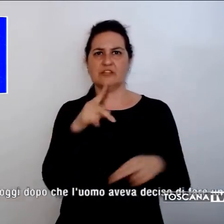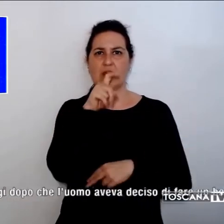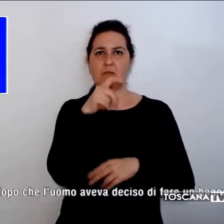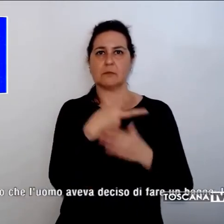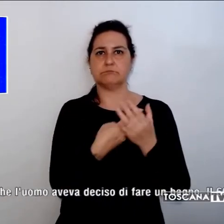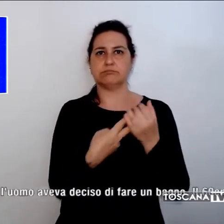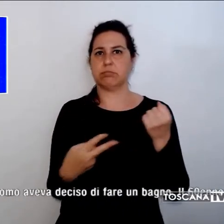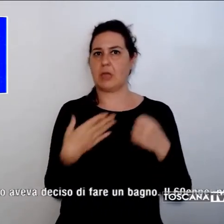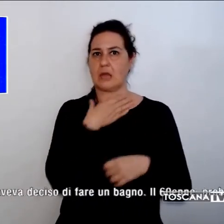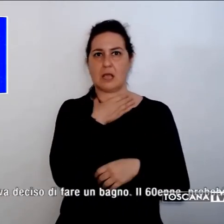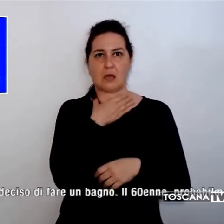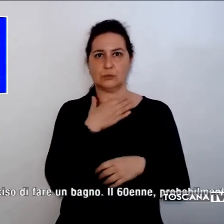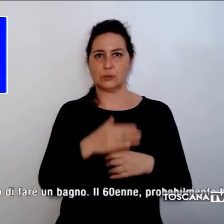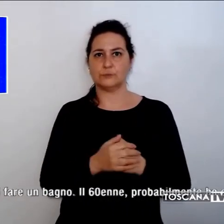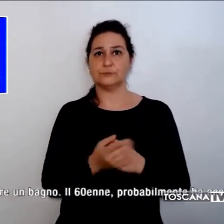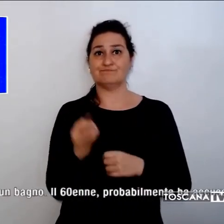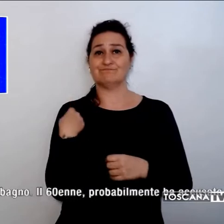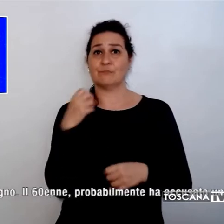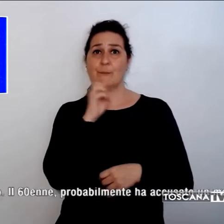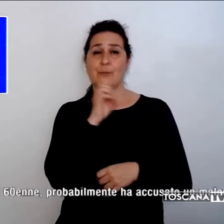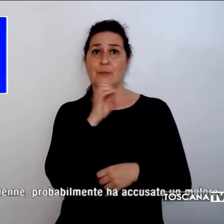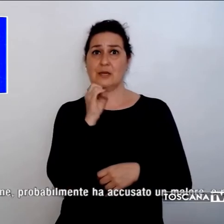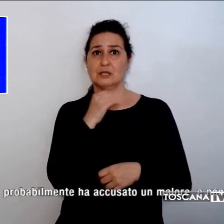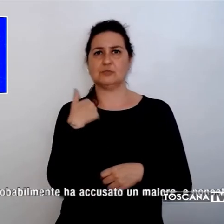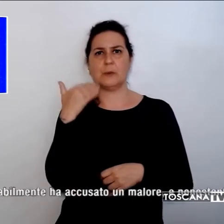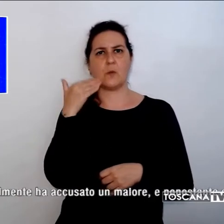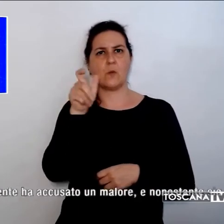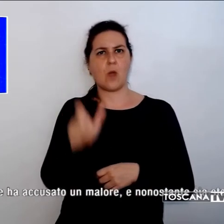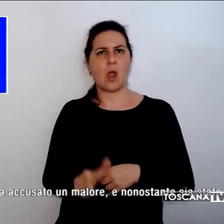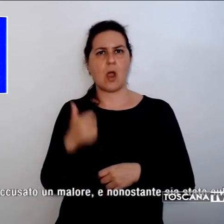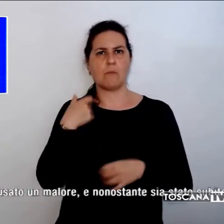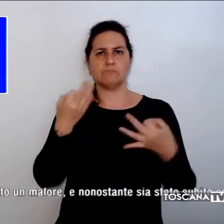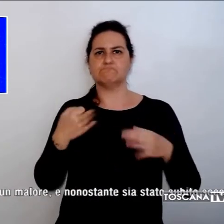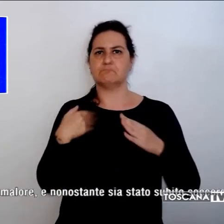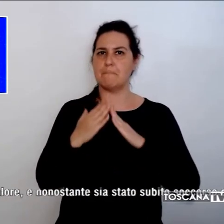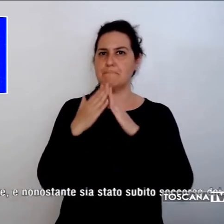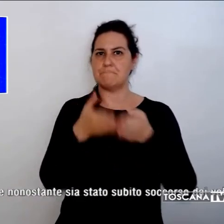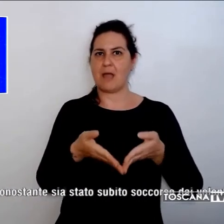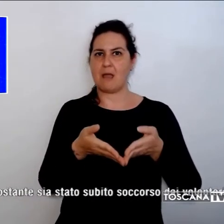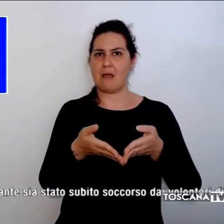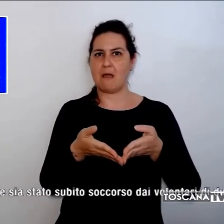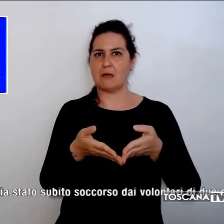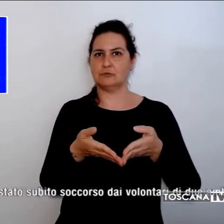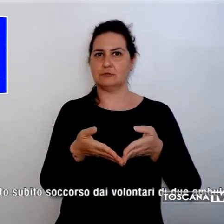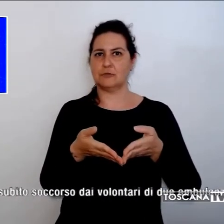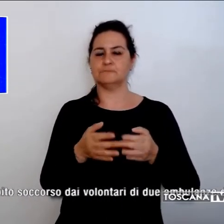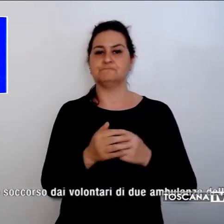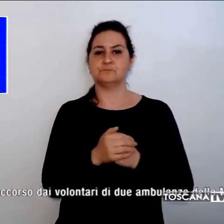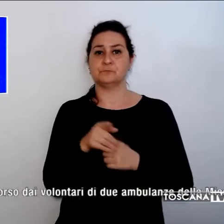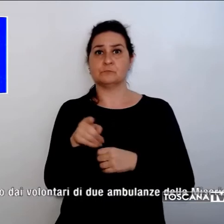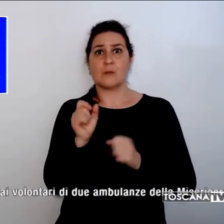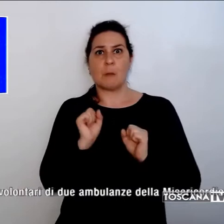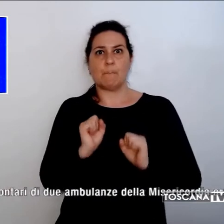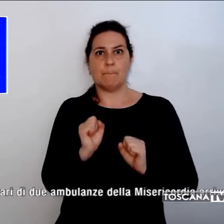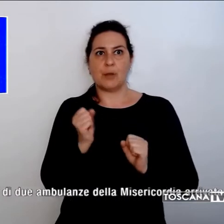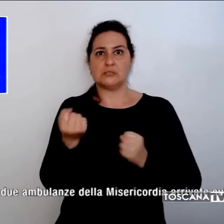dopo che l'uomo aveva deciso di fare un bagno. Il sessantenne probabilmente ha accusato